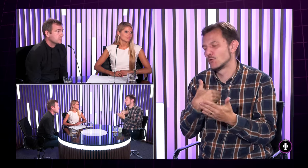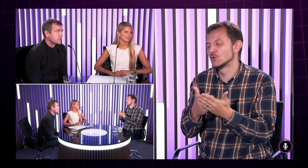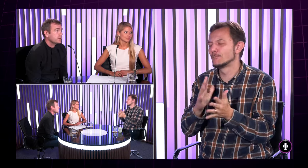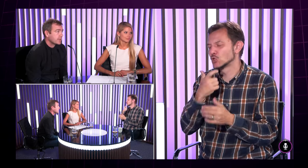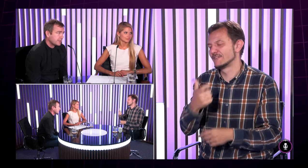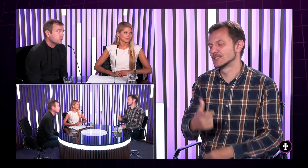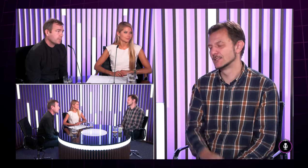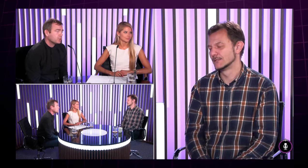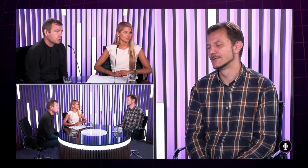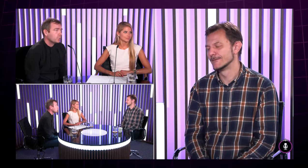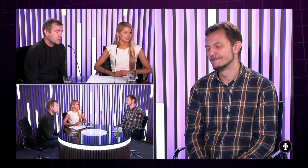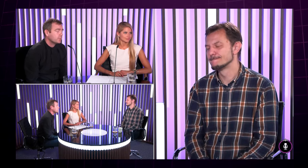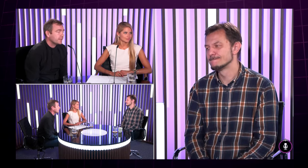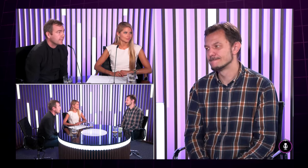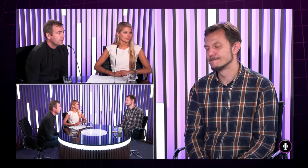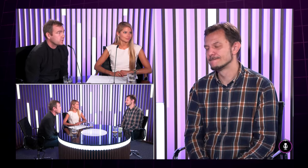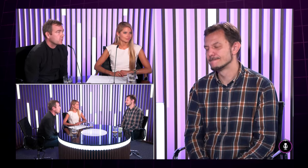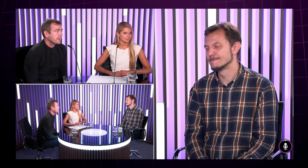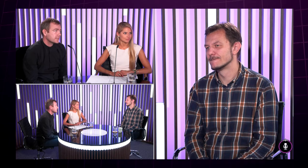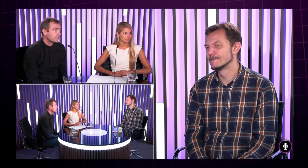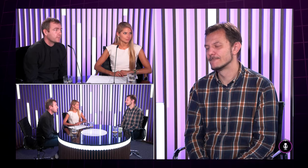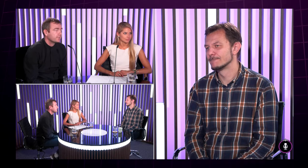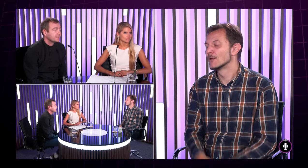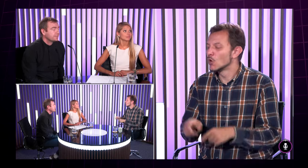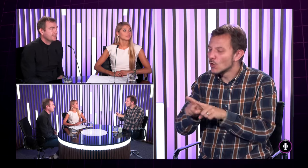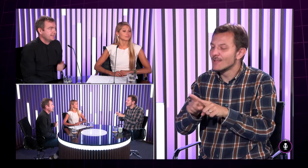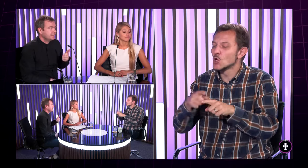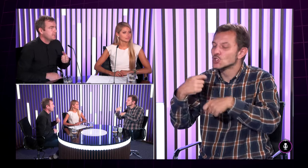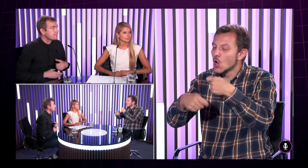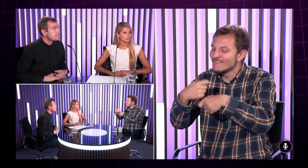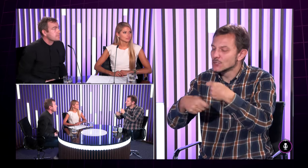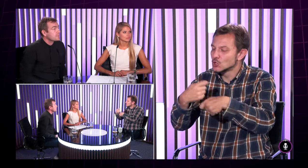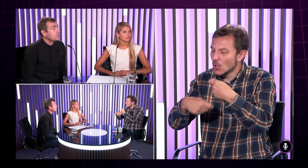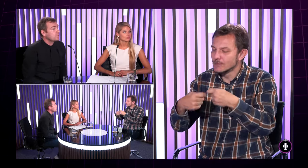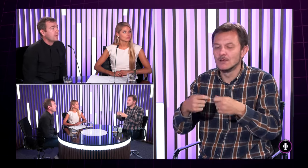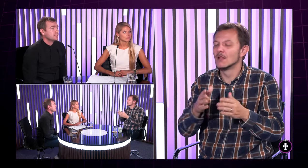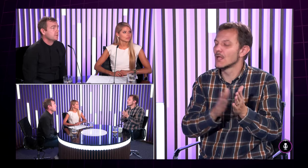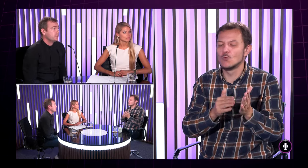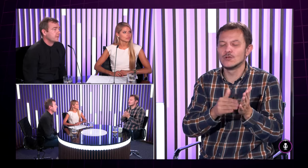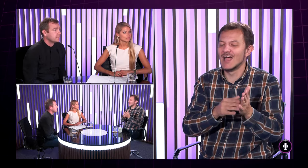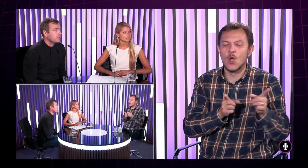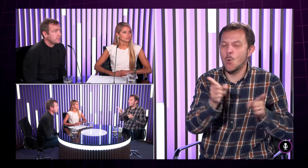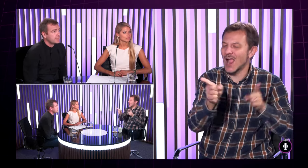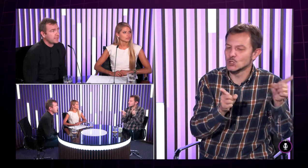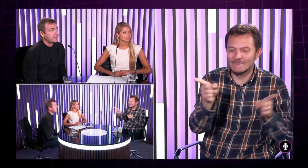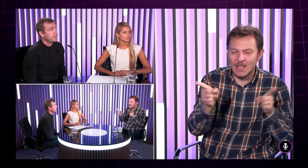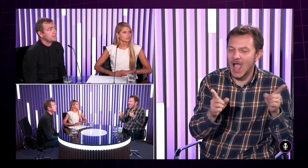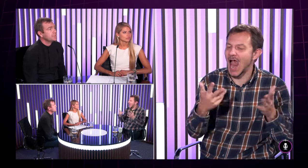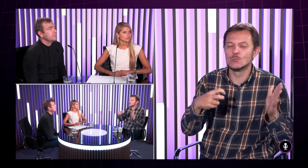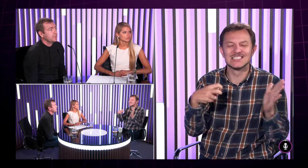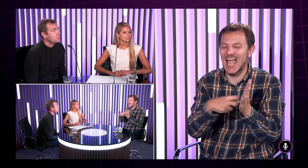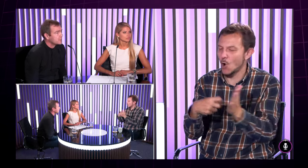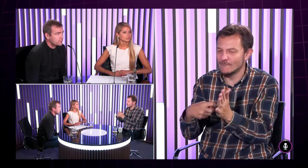bohatú slovnú zásobu aj gramatiku a preto odporúčam povedať posunkový jazyk ako správny termín rovnako aj slove sa